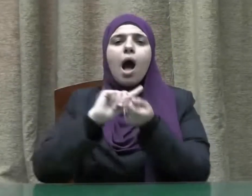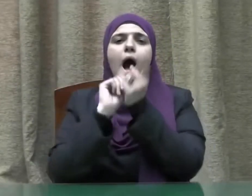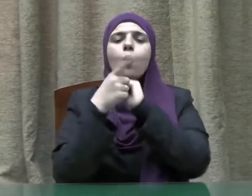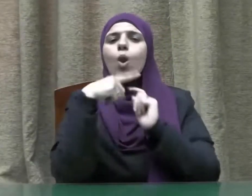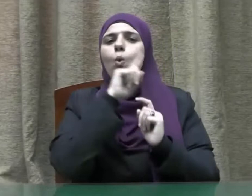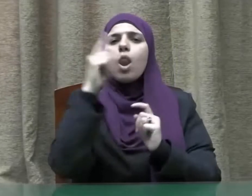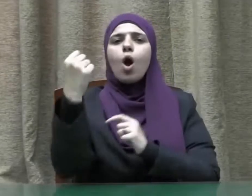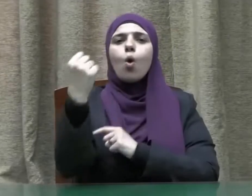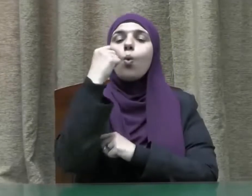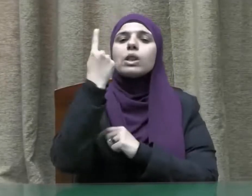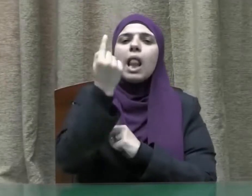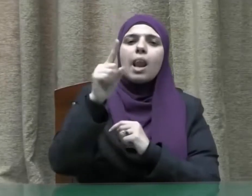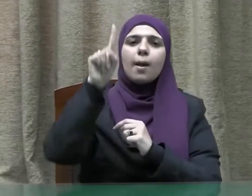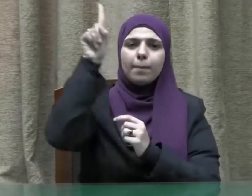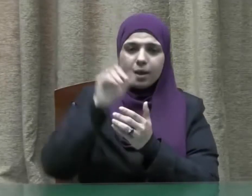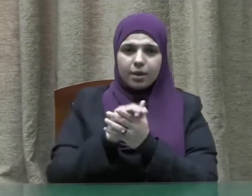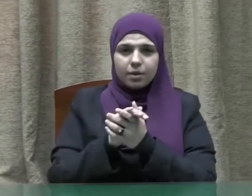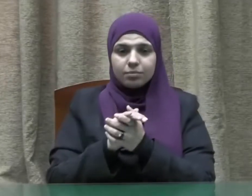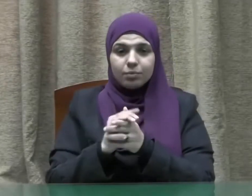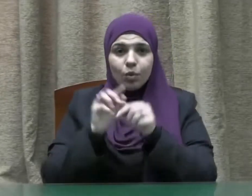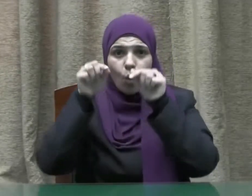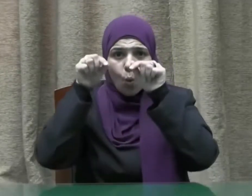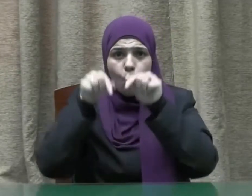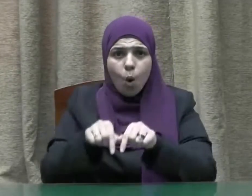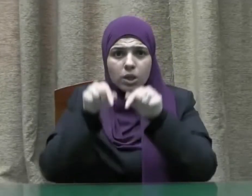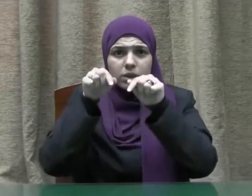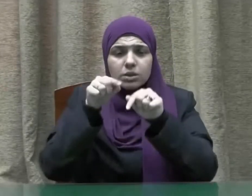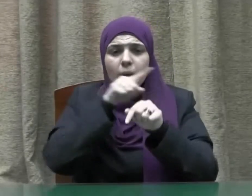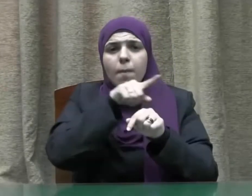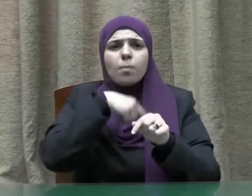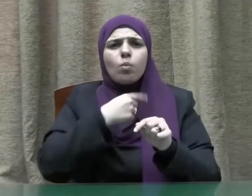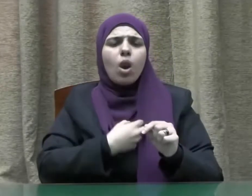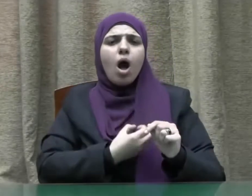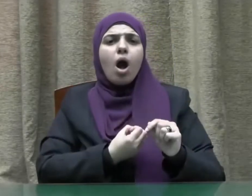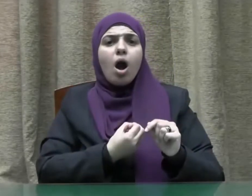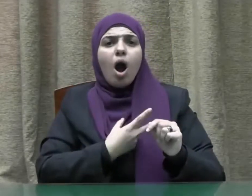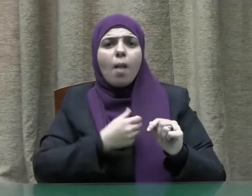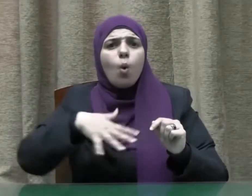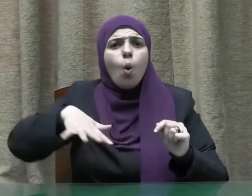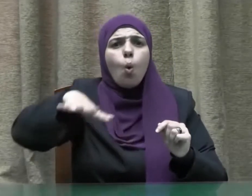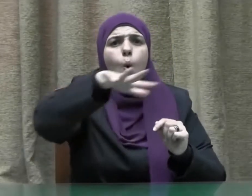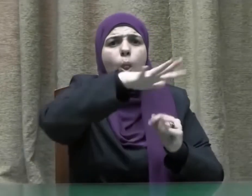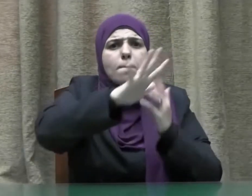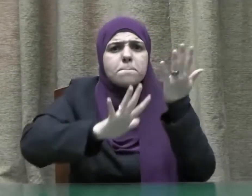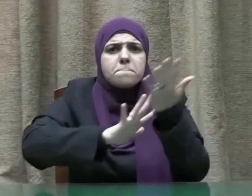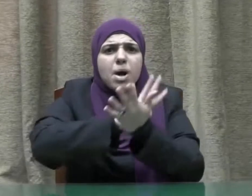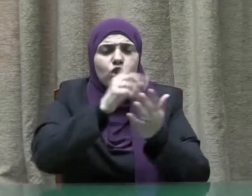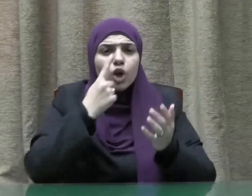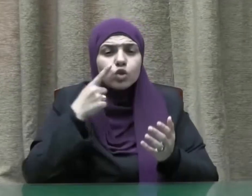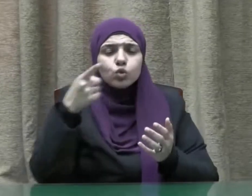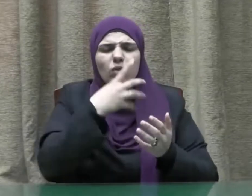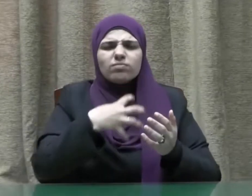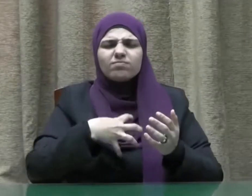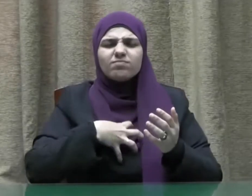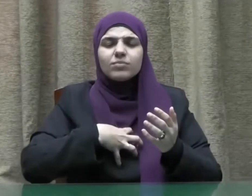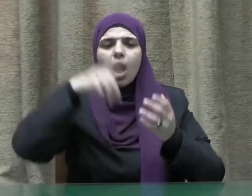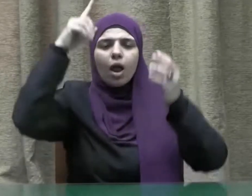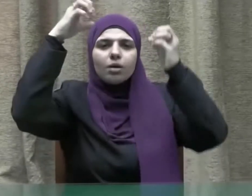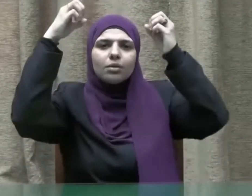ولا قوة إلا بك ومن هنا ومن قلب كل هذه المحن كانت المنحة